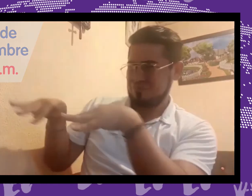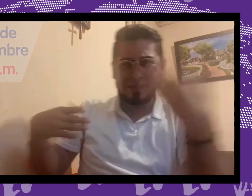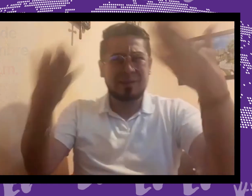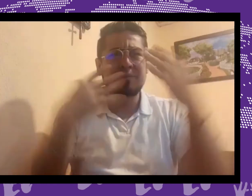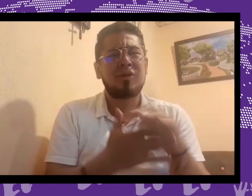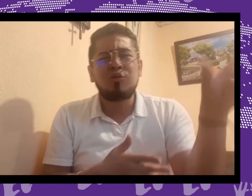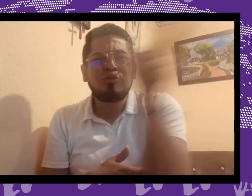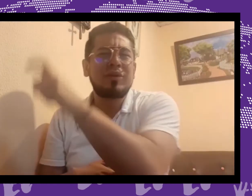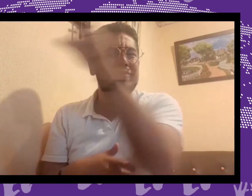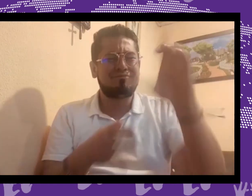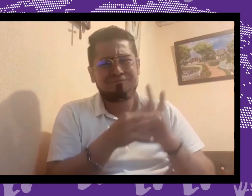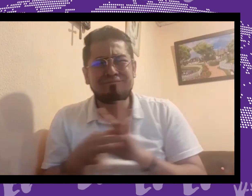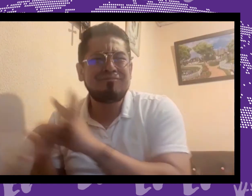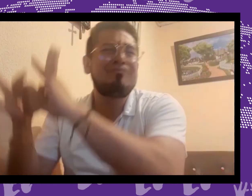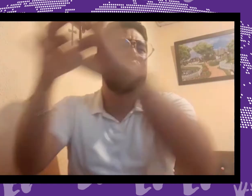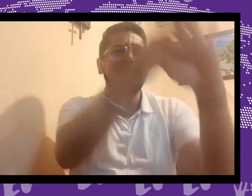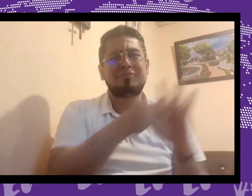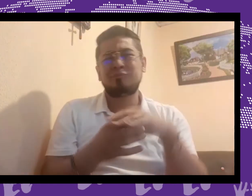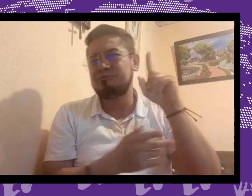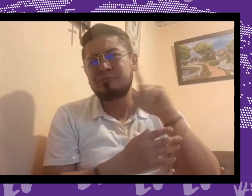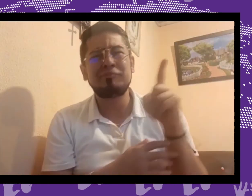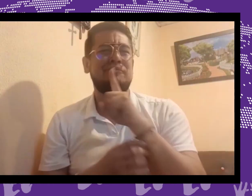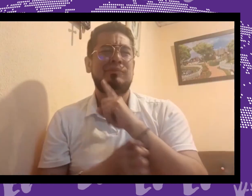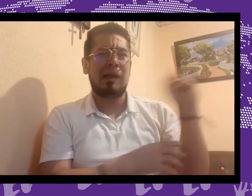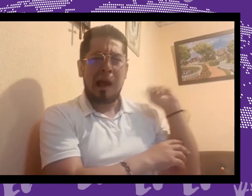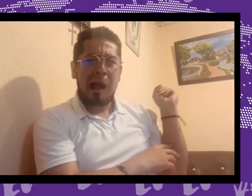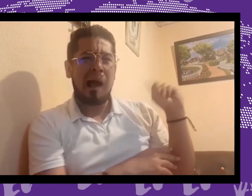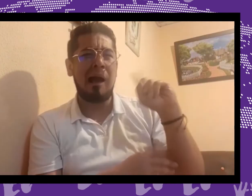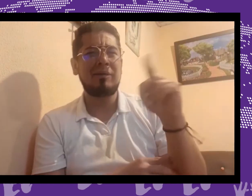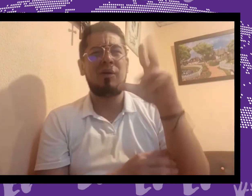celebrar juntos los 20 años del Centro de Relevo.